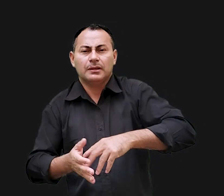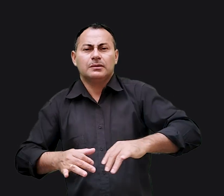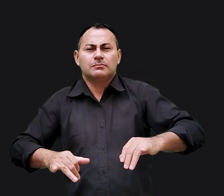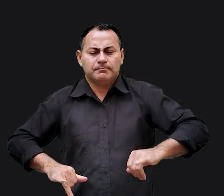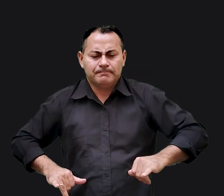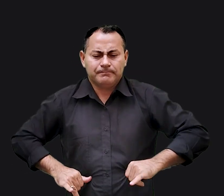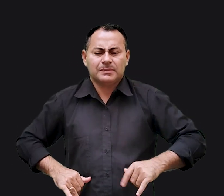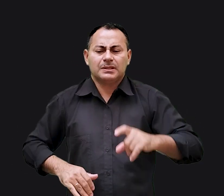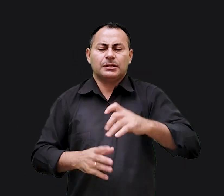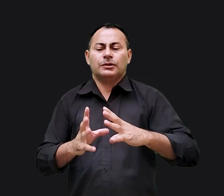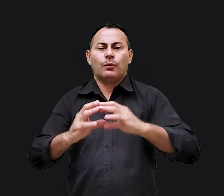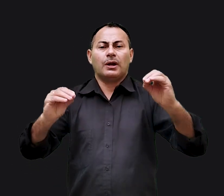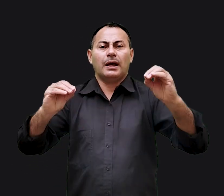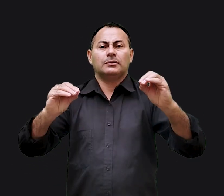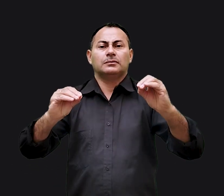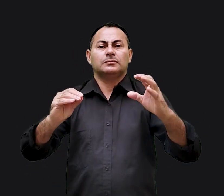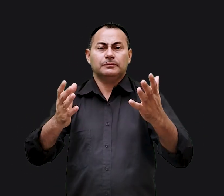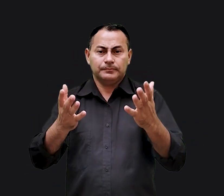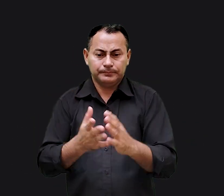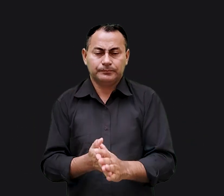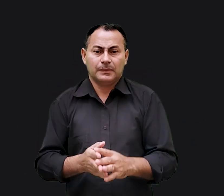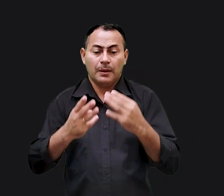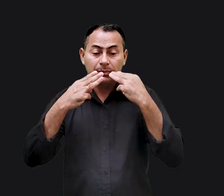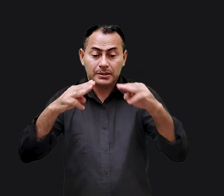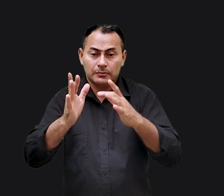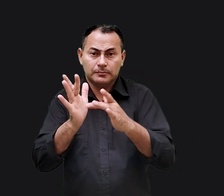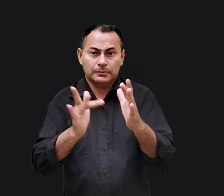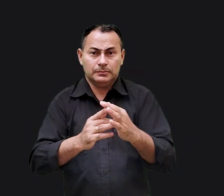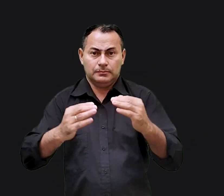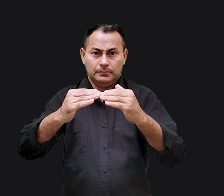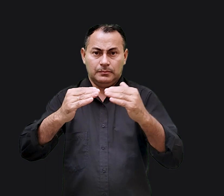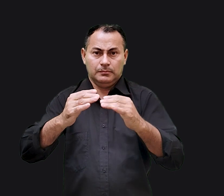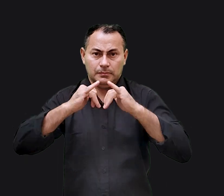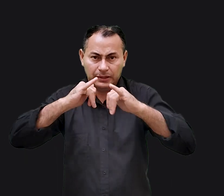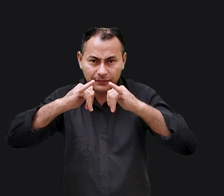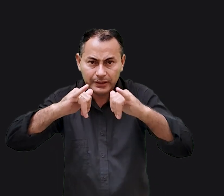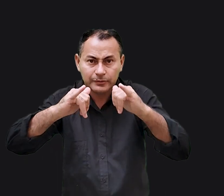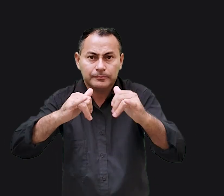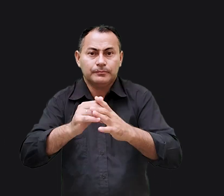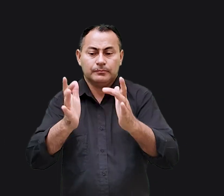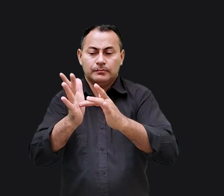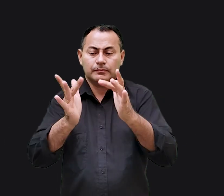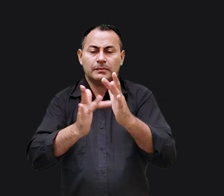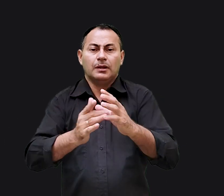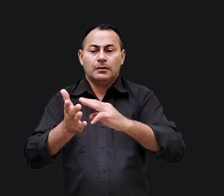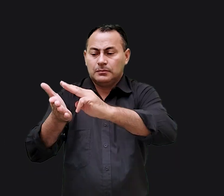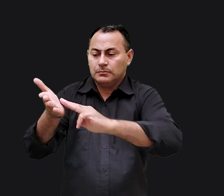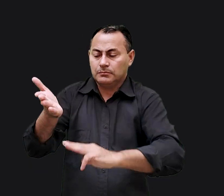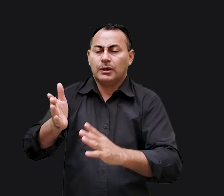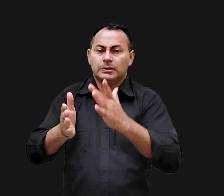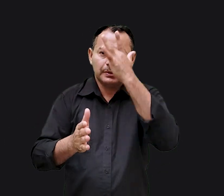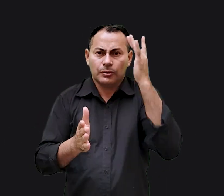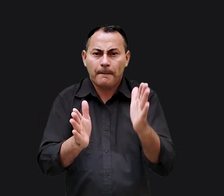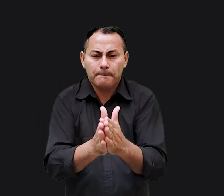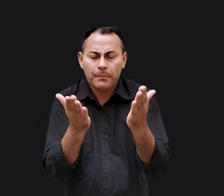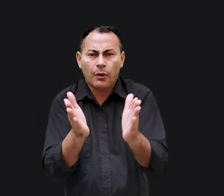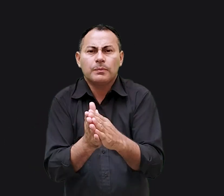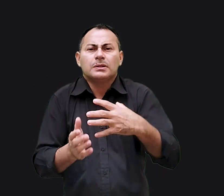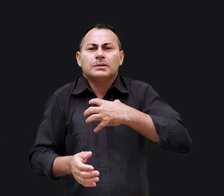quebrantados e feridos para que sejam curados. Essa é a missão de Jesus de acordo com o seu manifesto. Jesus tinha uma mensagem para os pobres,